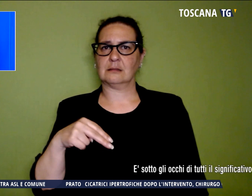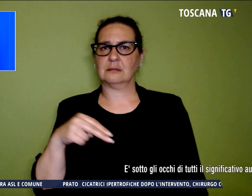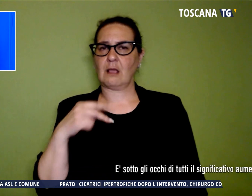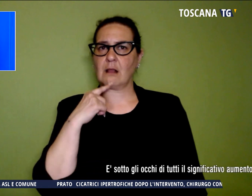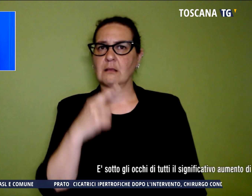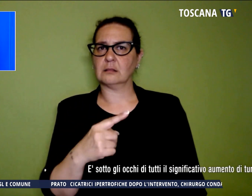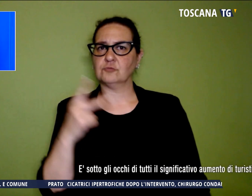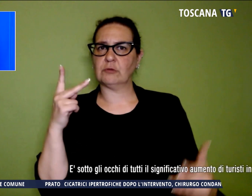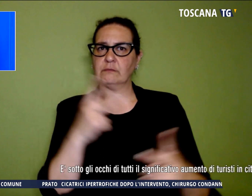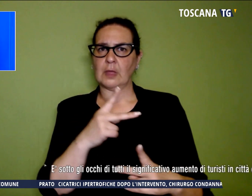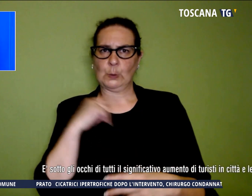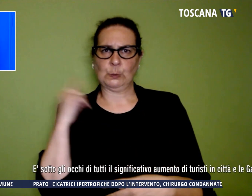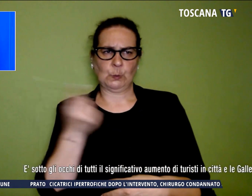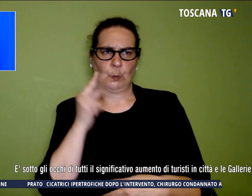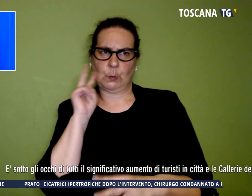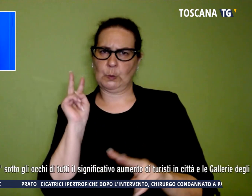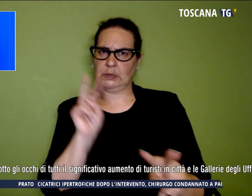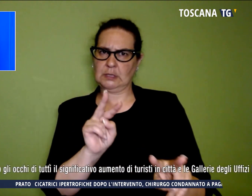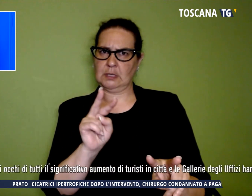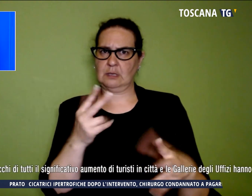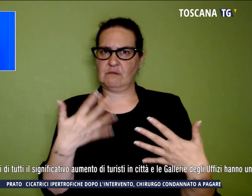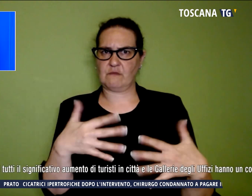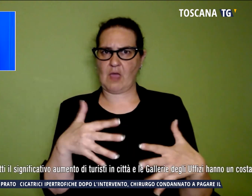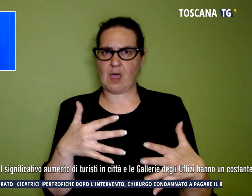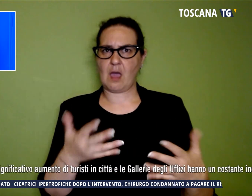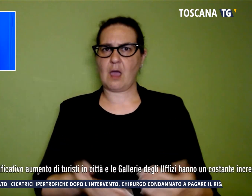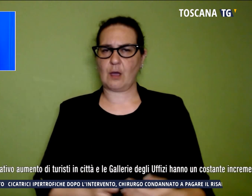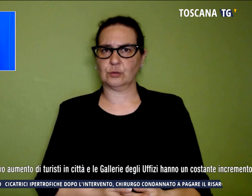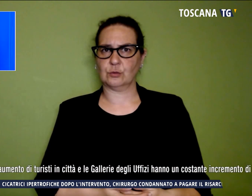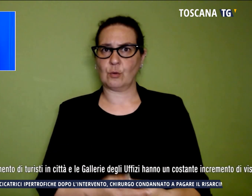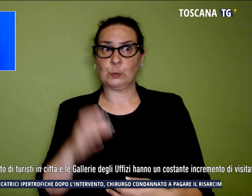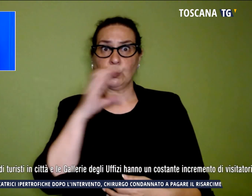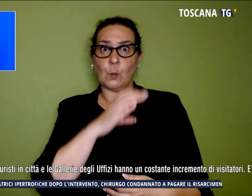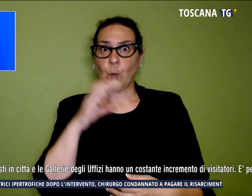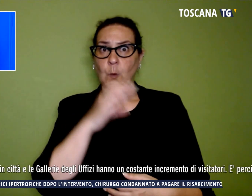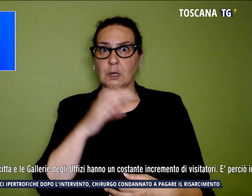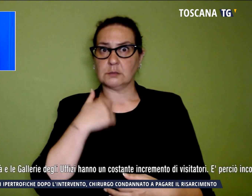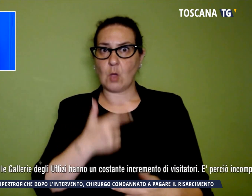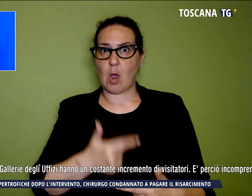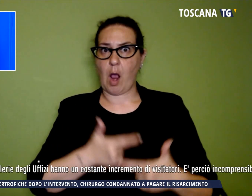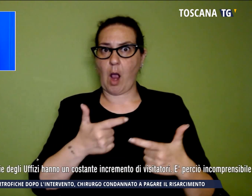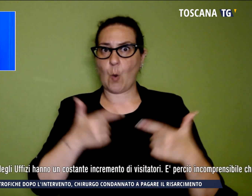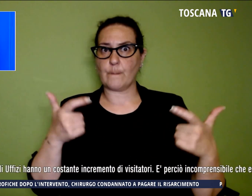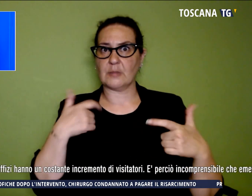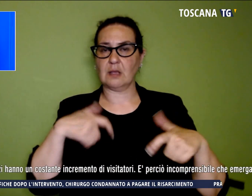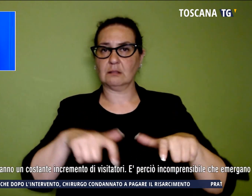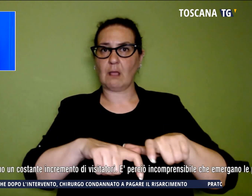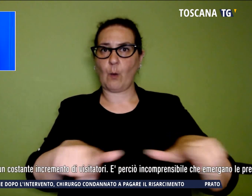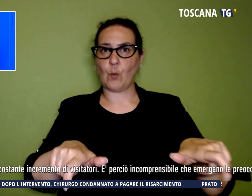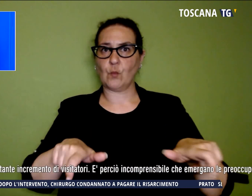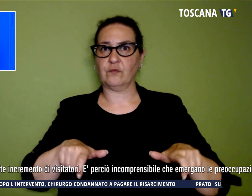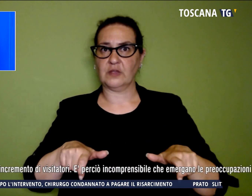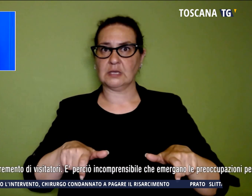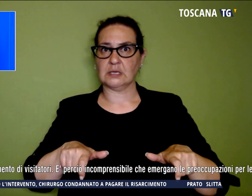gli occhi di tutti il significativo aumento di turisti in città e gli uffizi hanno un costante